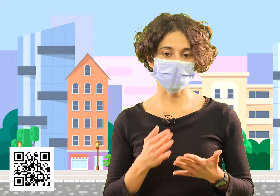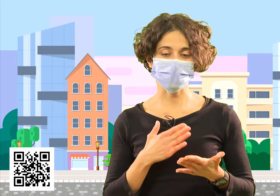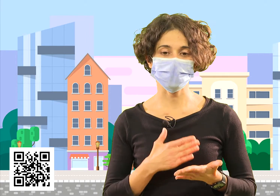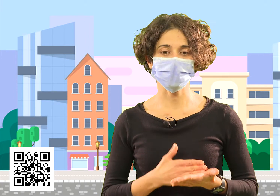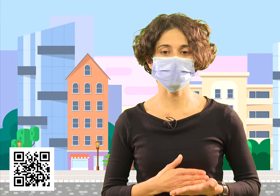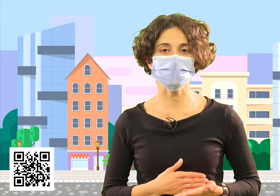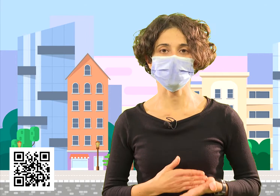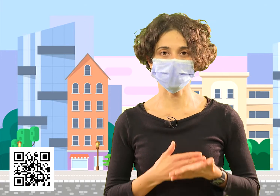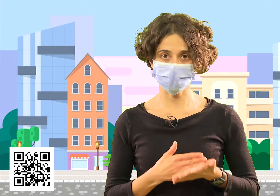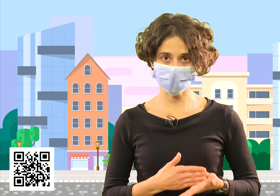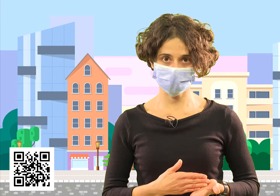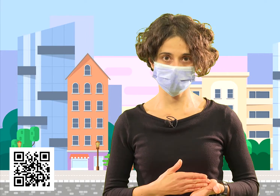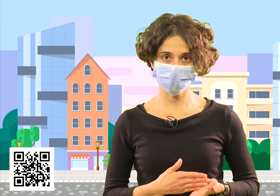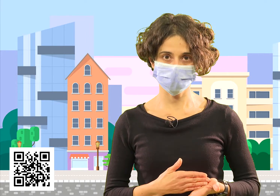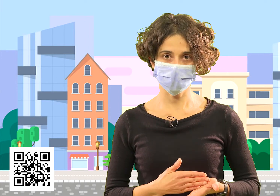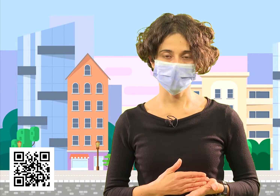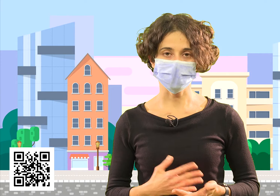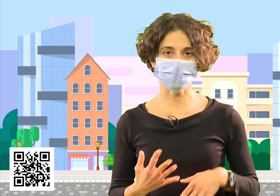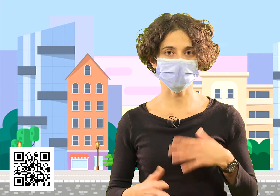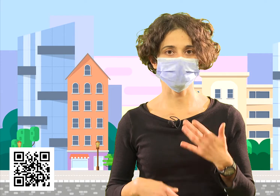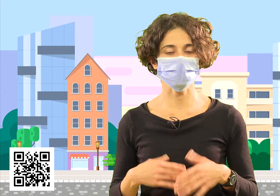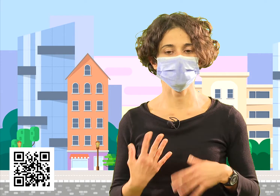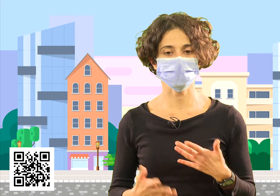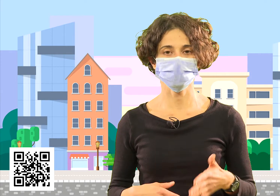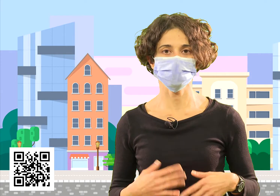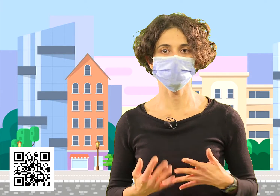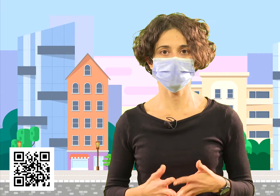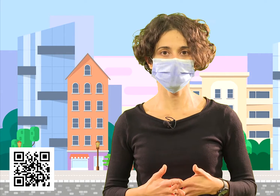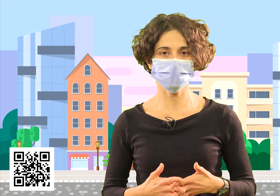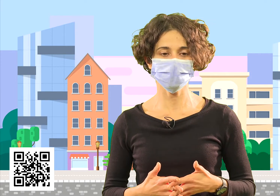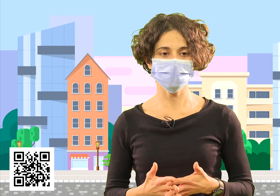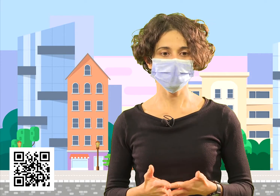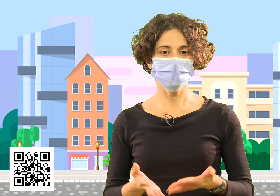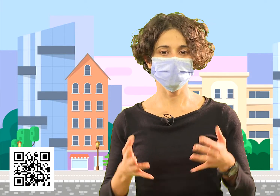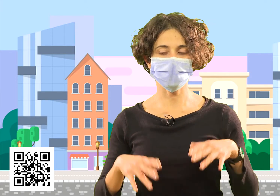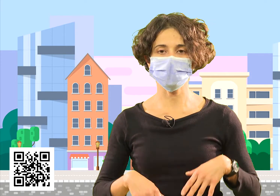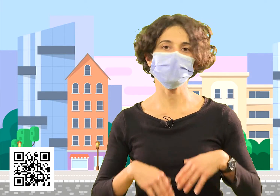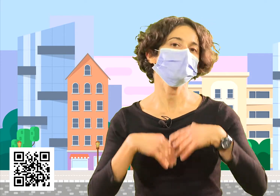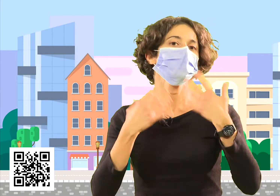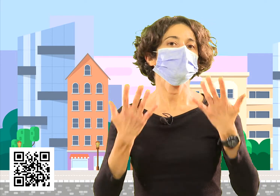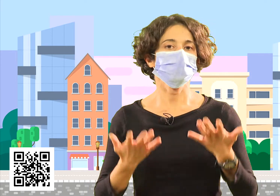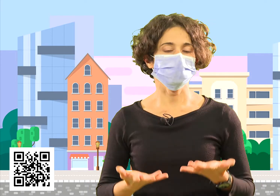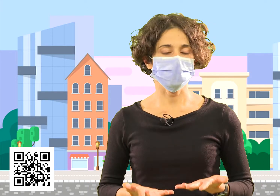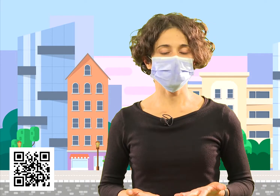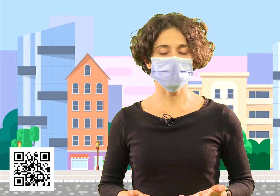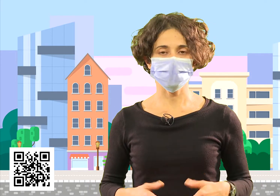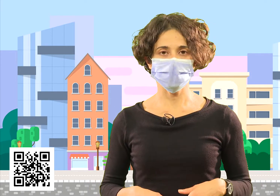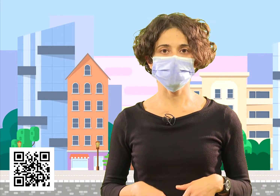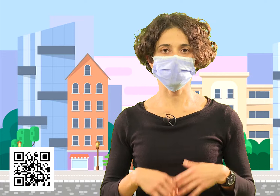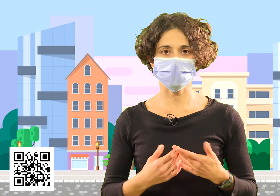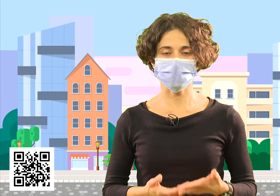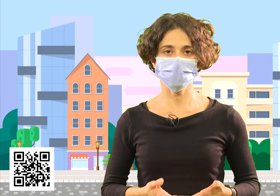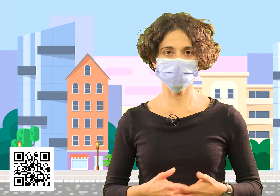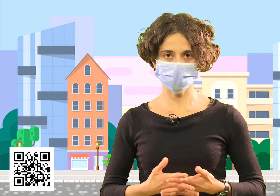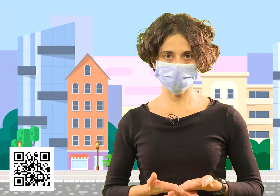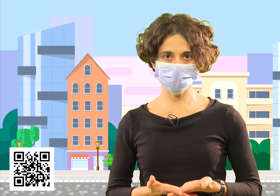La primera es la respiración, realizaremos respiraciones conscientes para conseguir una buena